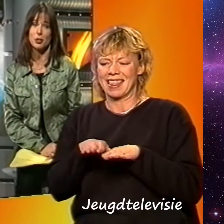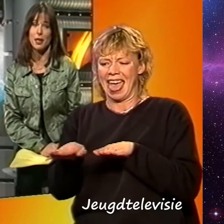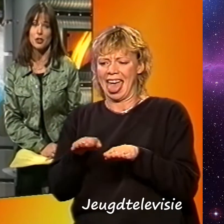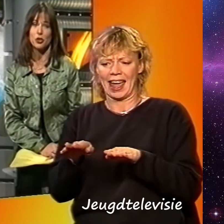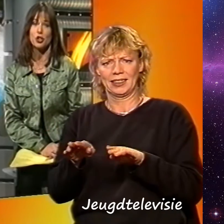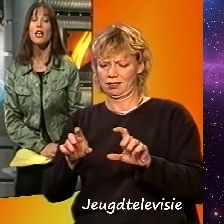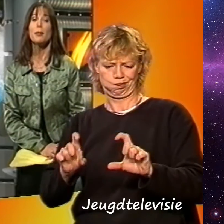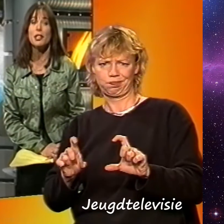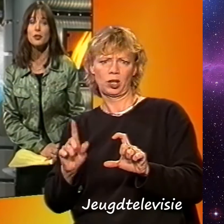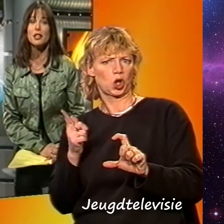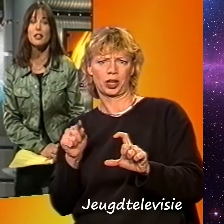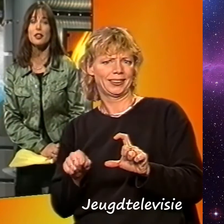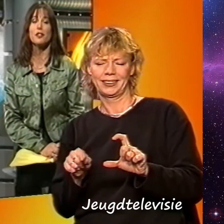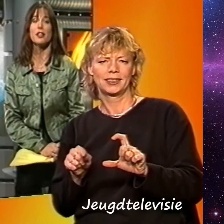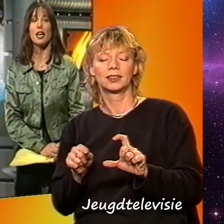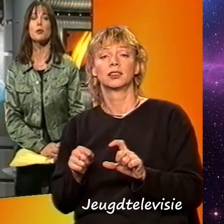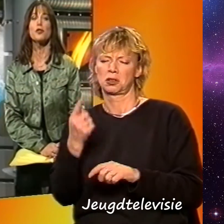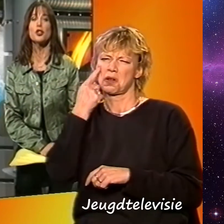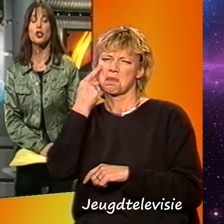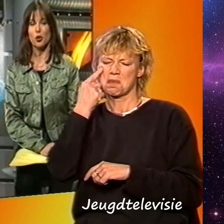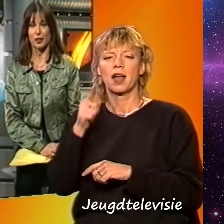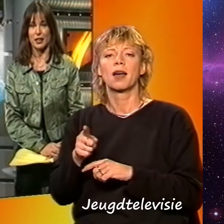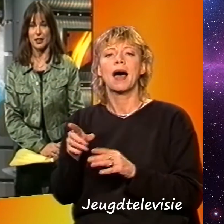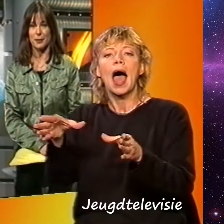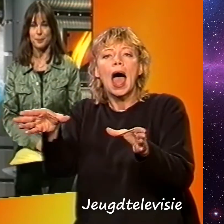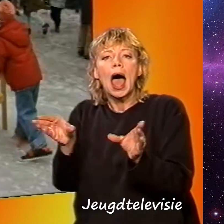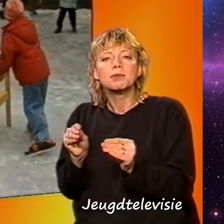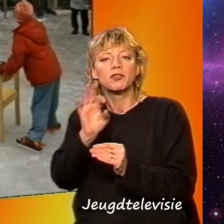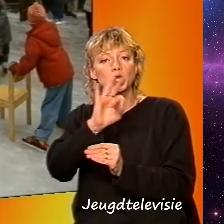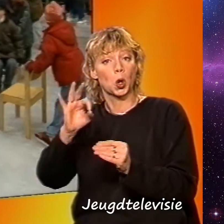Op passen geblazen dus. Maar niet voor de kinderen van de Amersfoortse schoolvereniging.